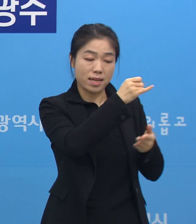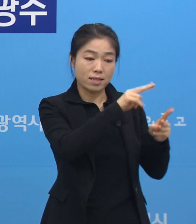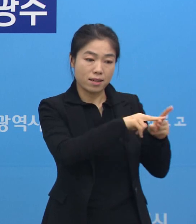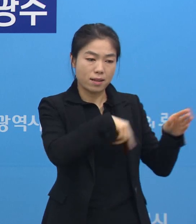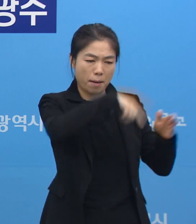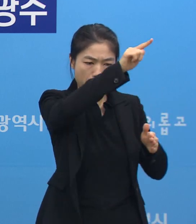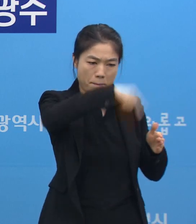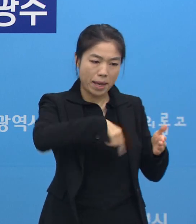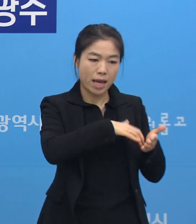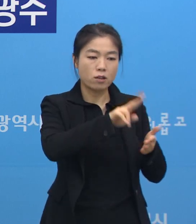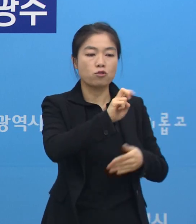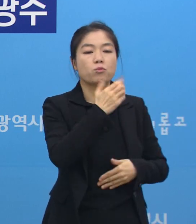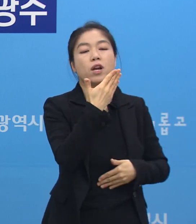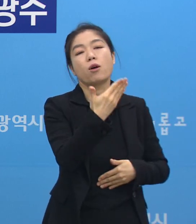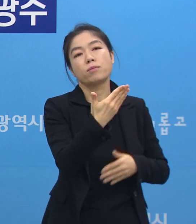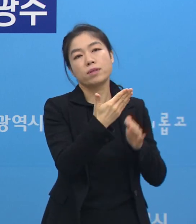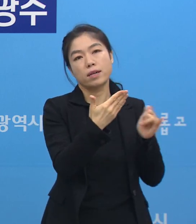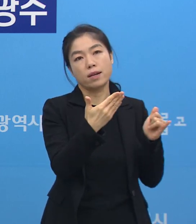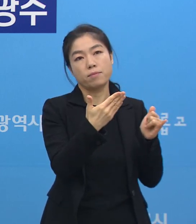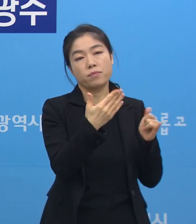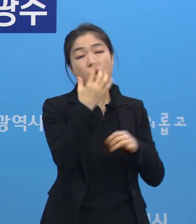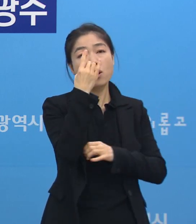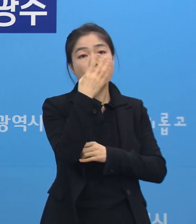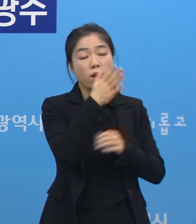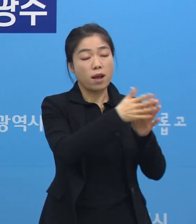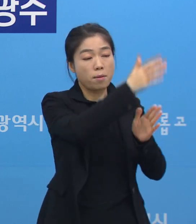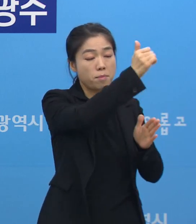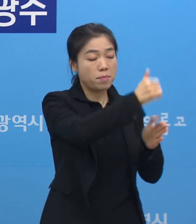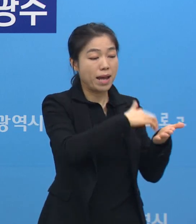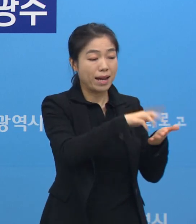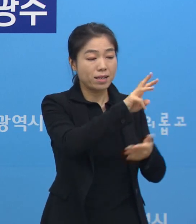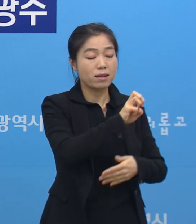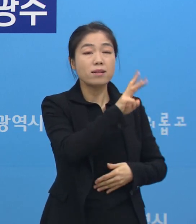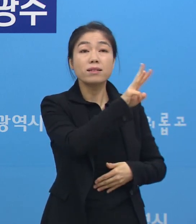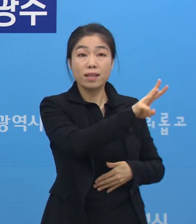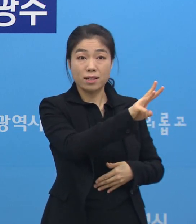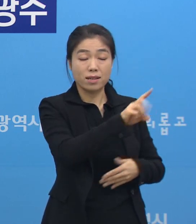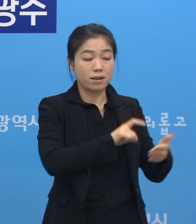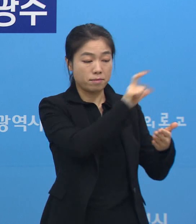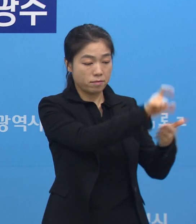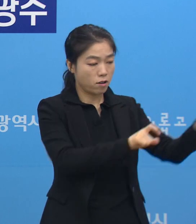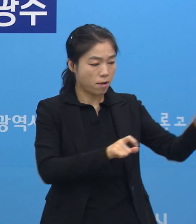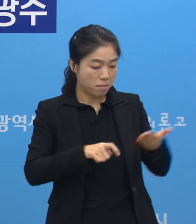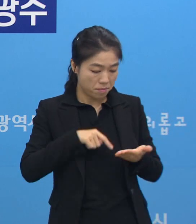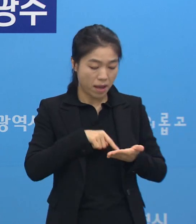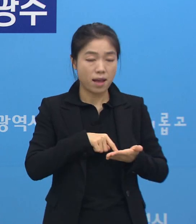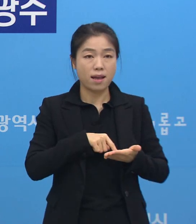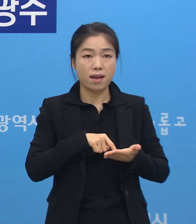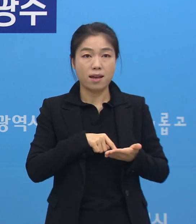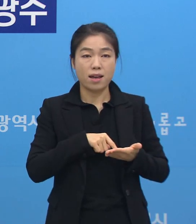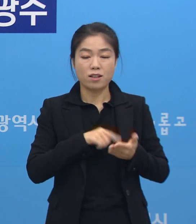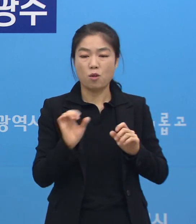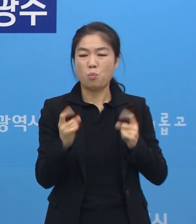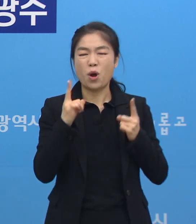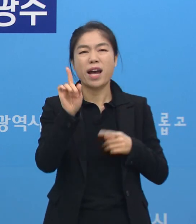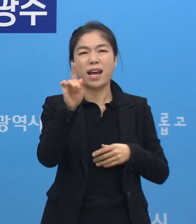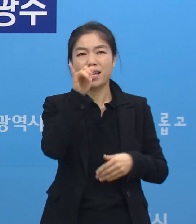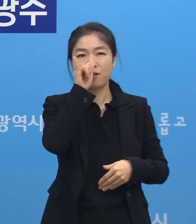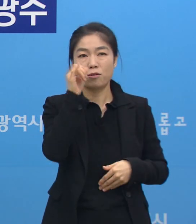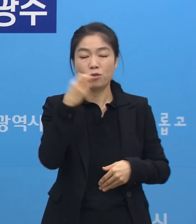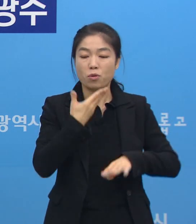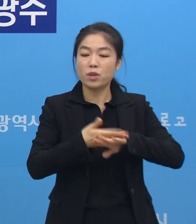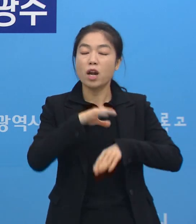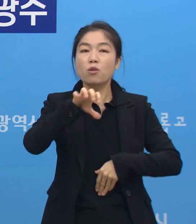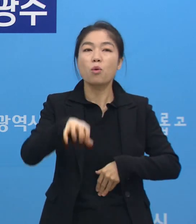시민 29명이 되겠습니다. 당초 중대본에서는 33명의 명단을 보내왔는데요. 중복자 1명 그리고